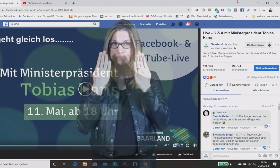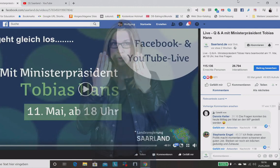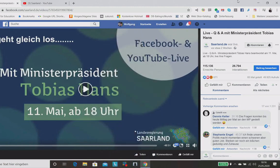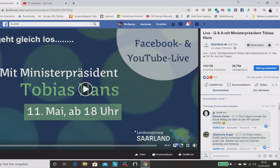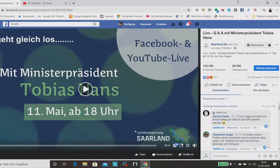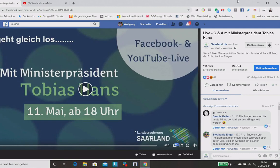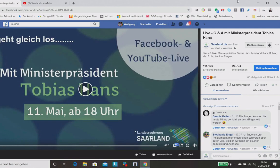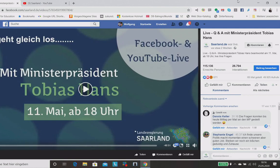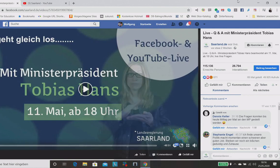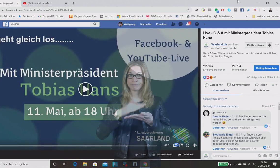aufgerufen.